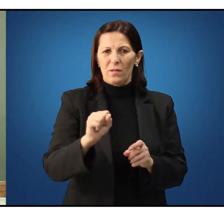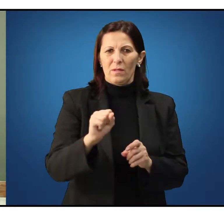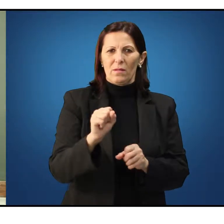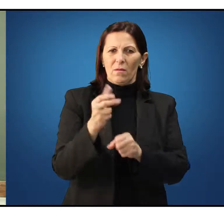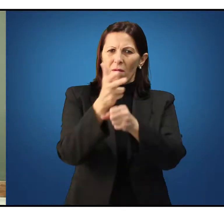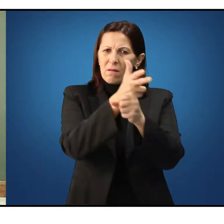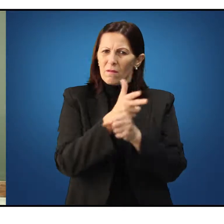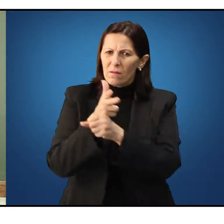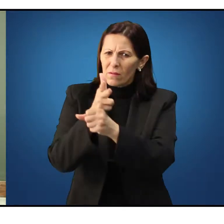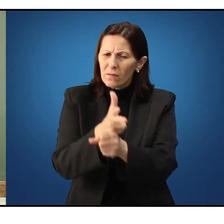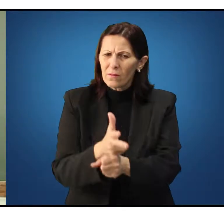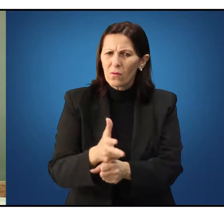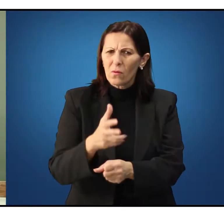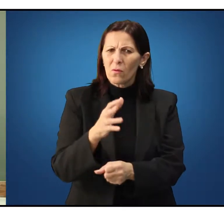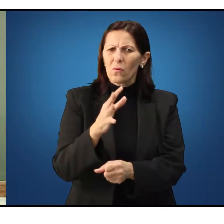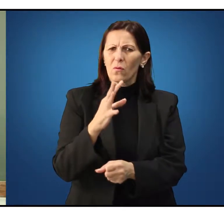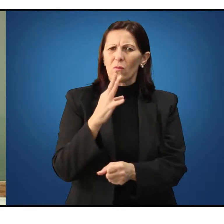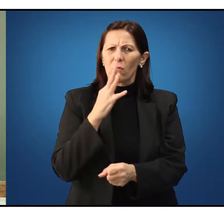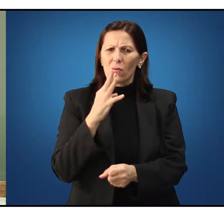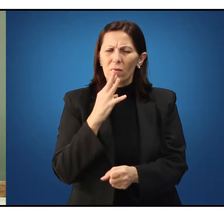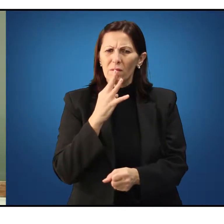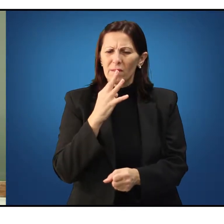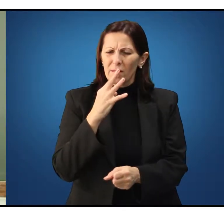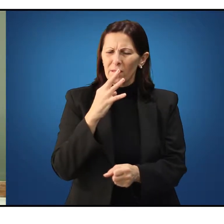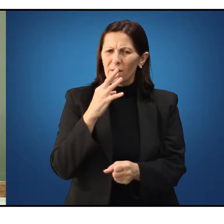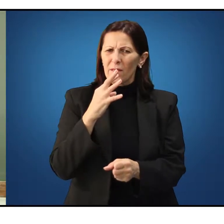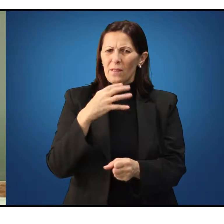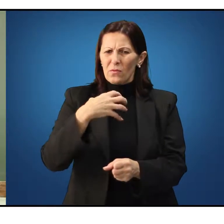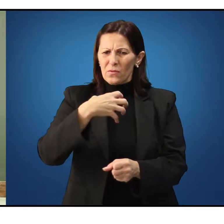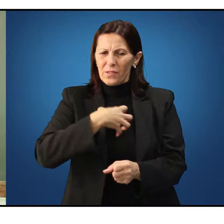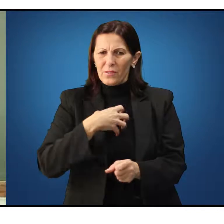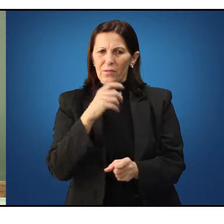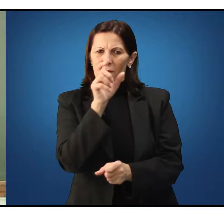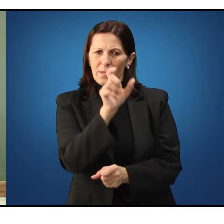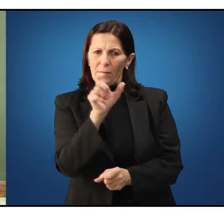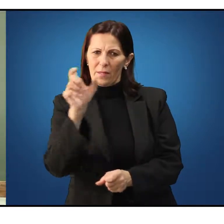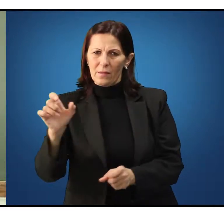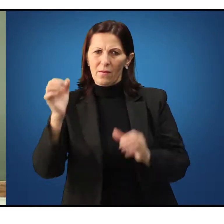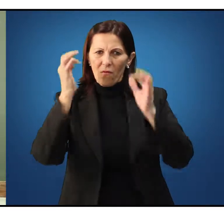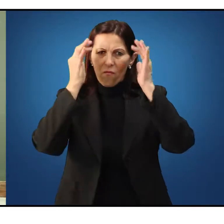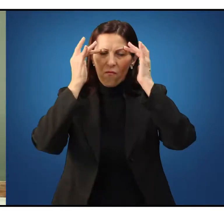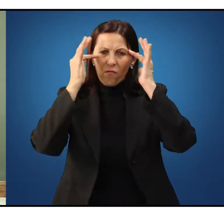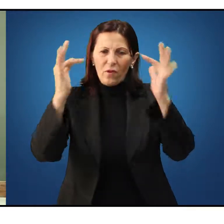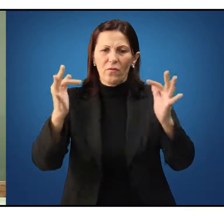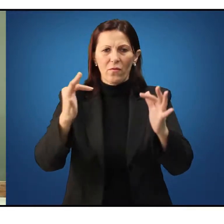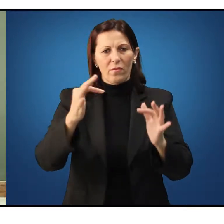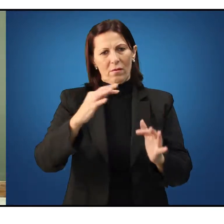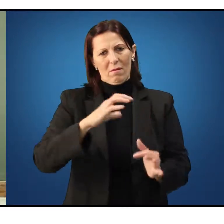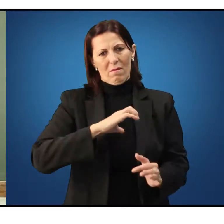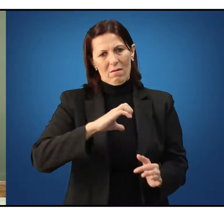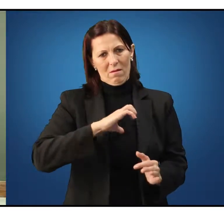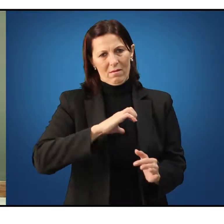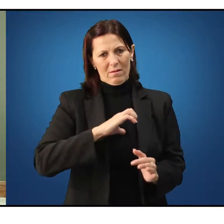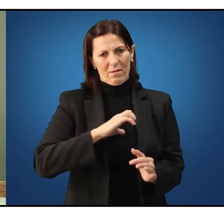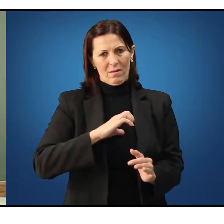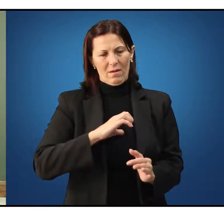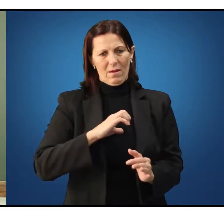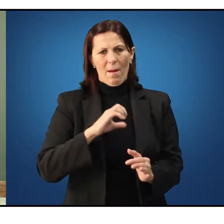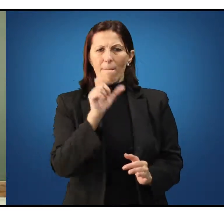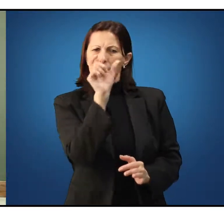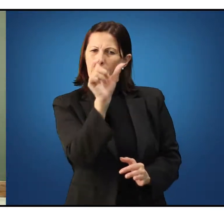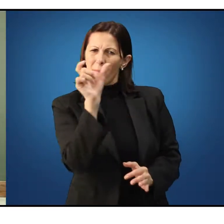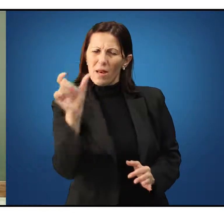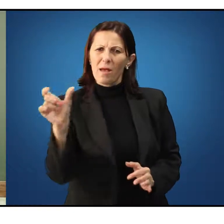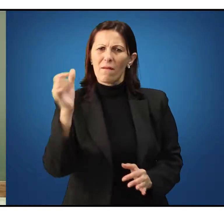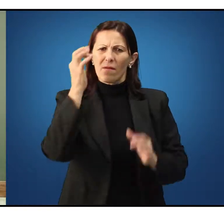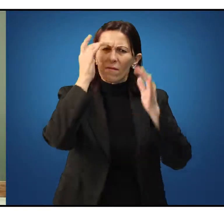dedicar a conhecer o sentido destas palavras, filosofia e ética. A palavra filosofia